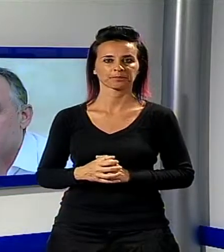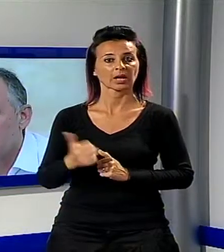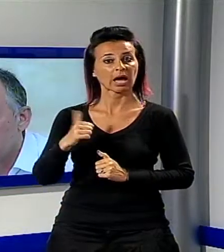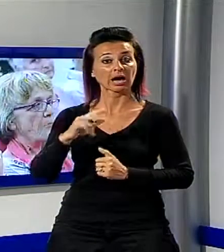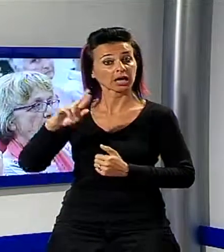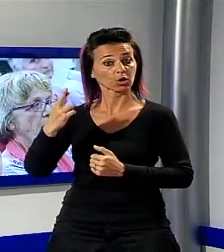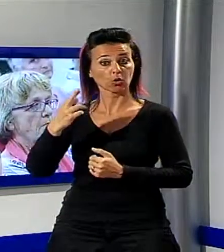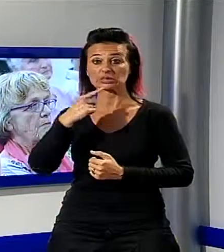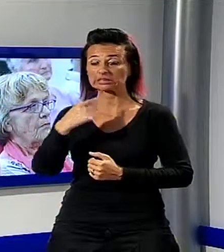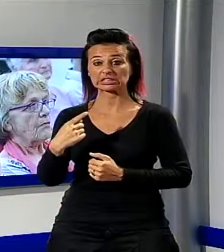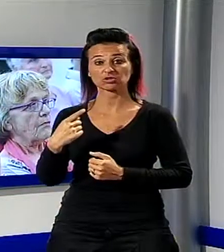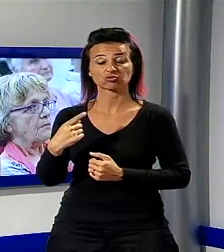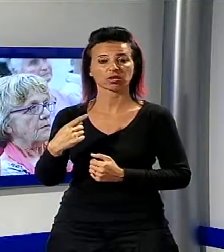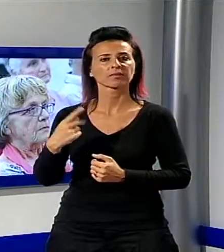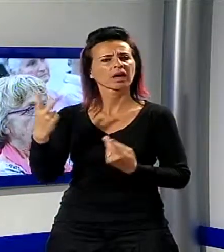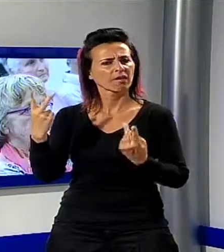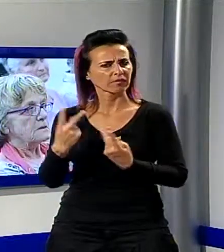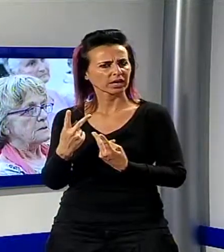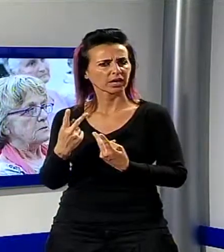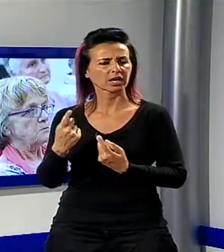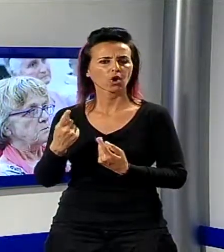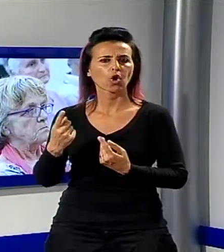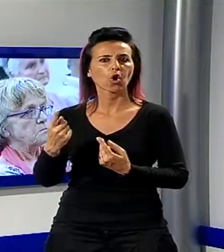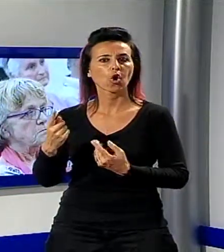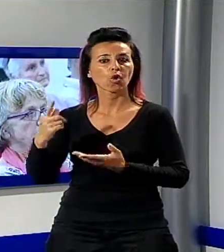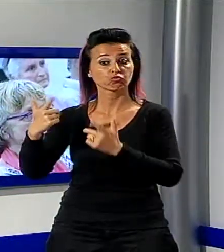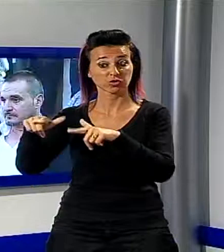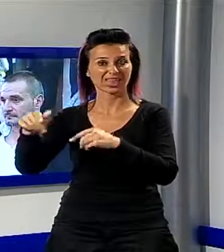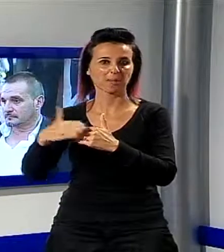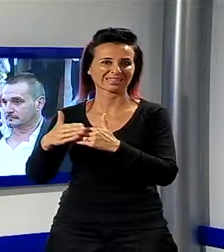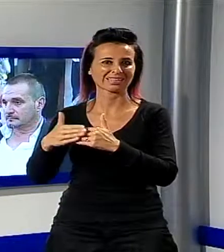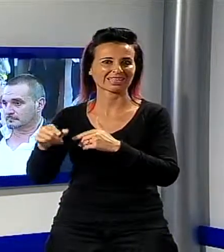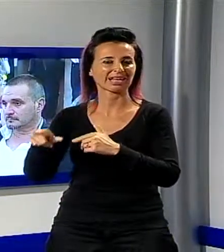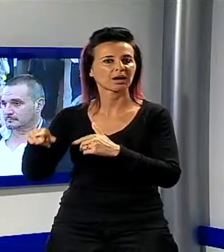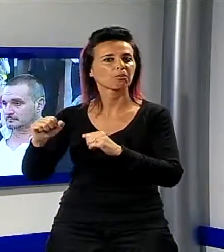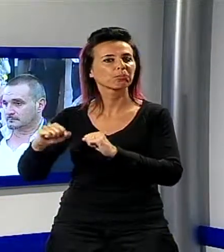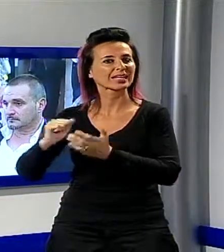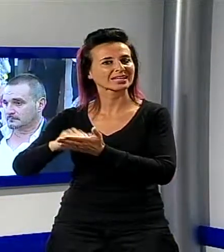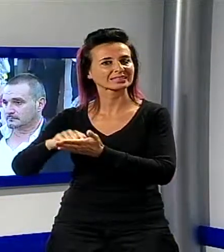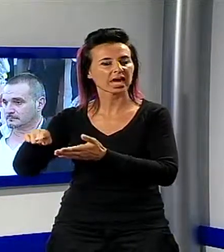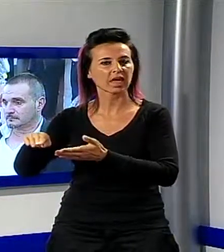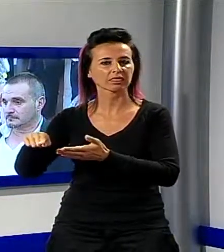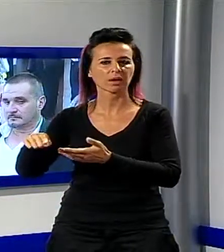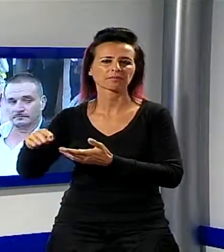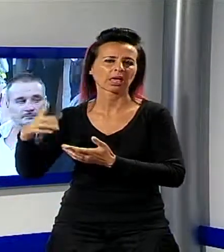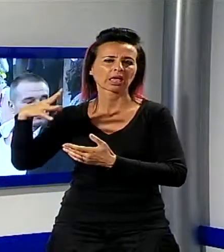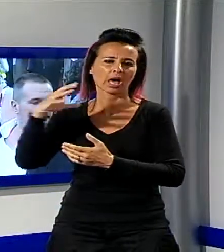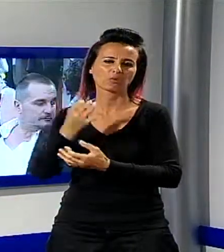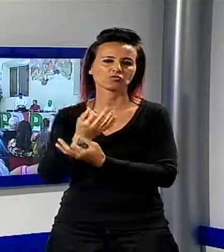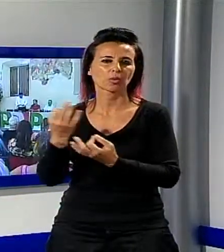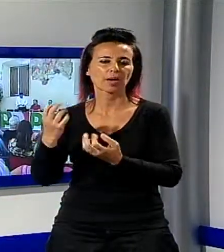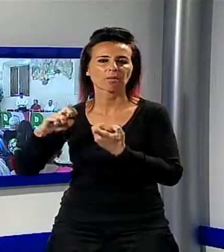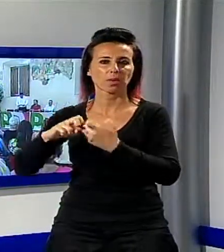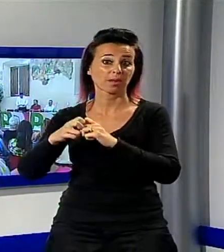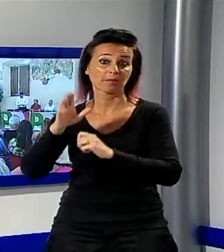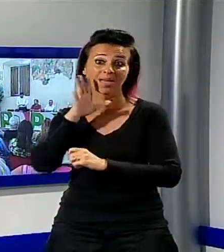confermato anche di essere vicino alla cittadina di Pietrasanta per quanto riguarda anche i problemi di Gaia